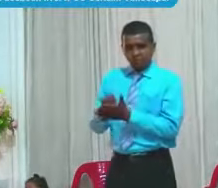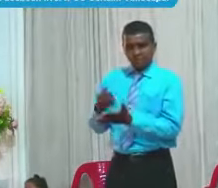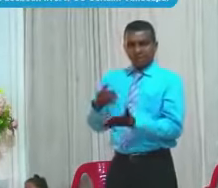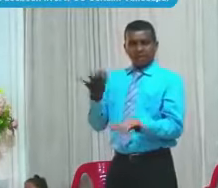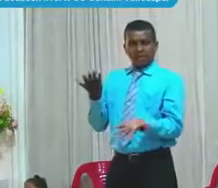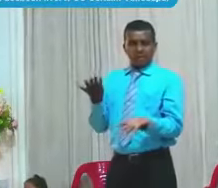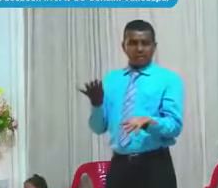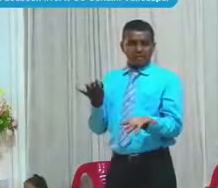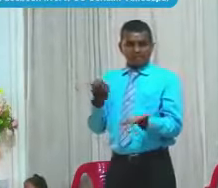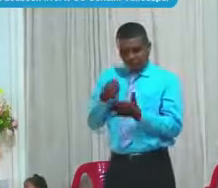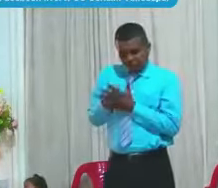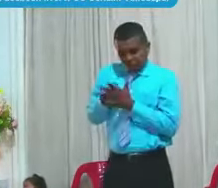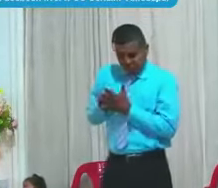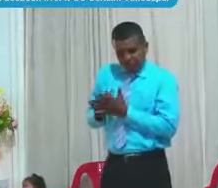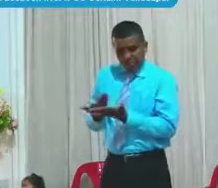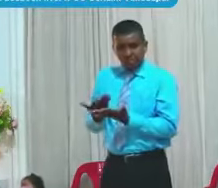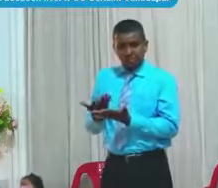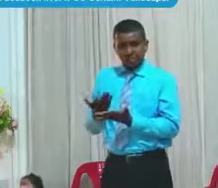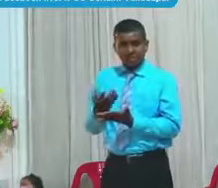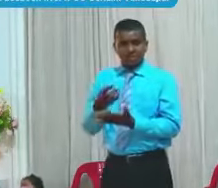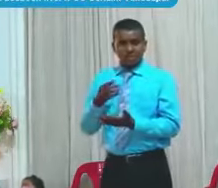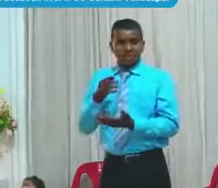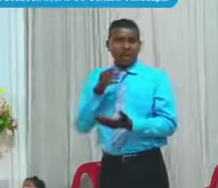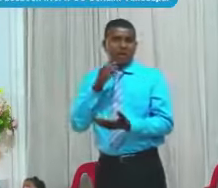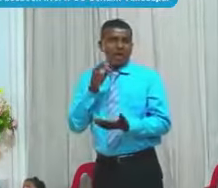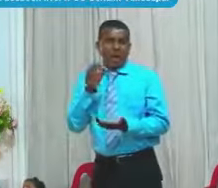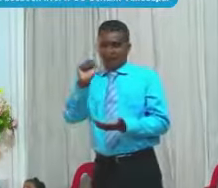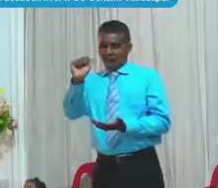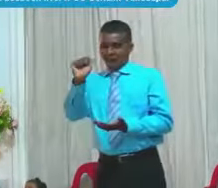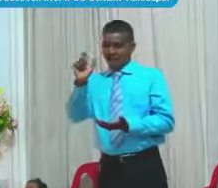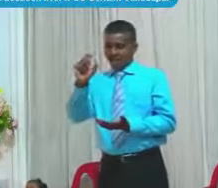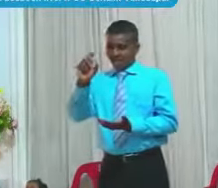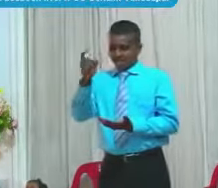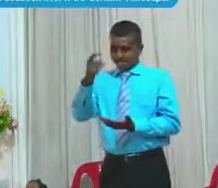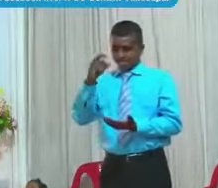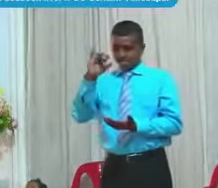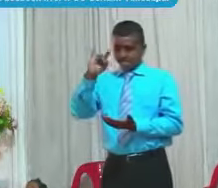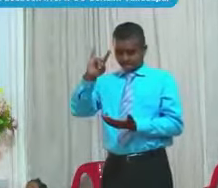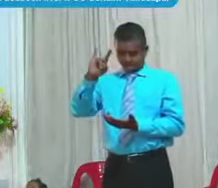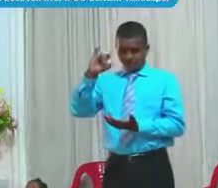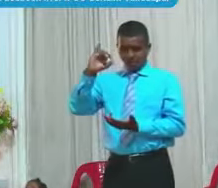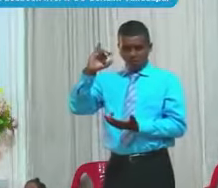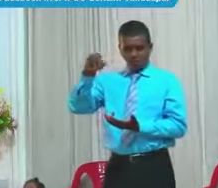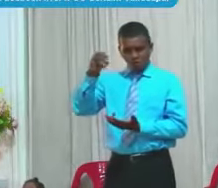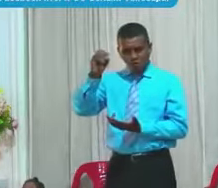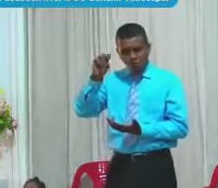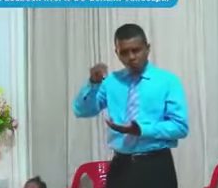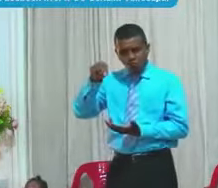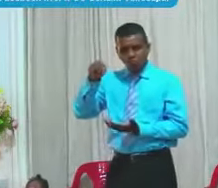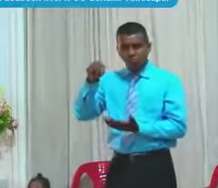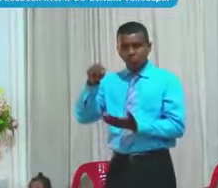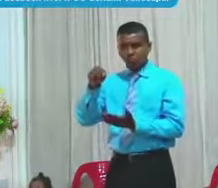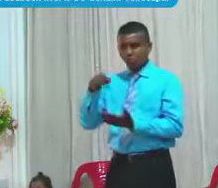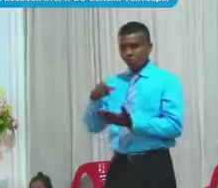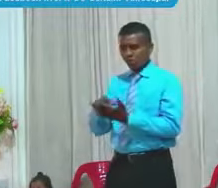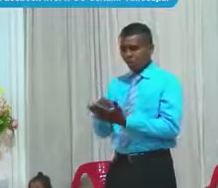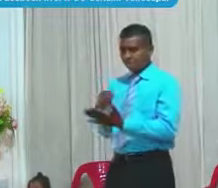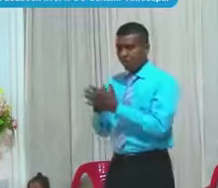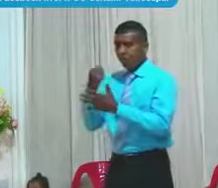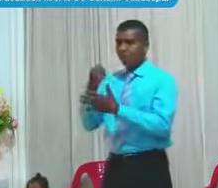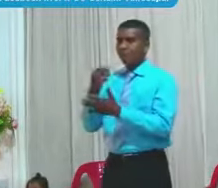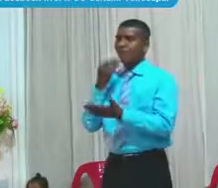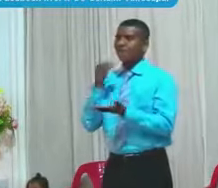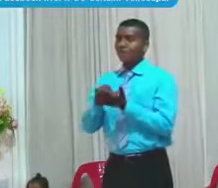Usted sabe Lo que significa Golpearse Contra los clavos De